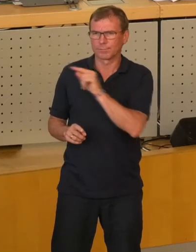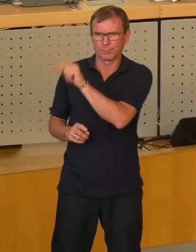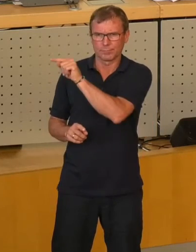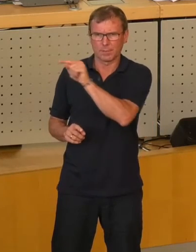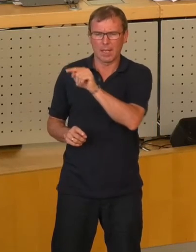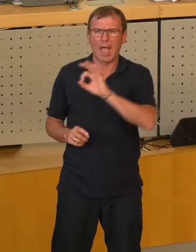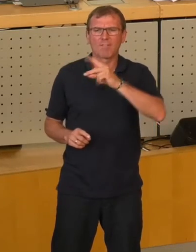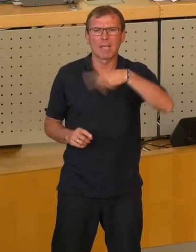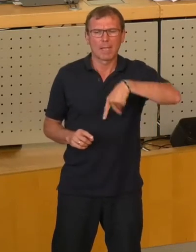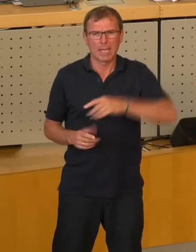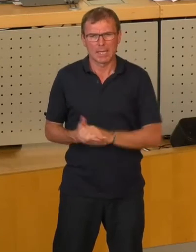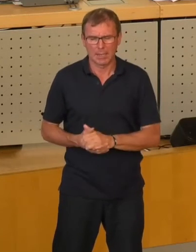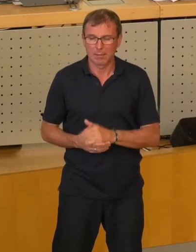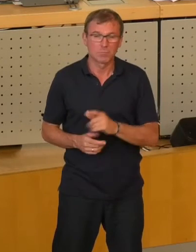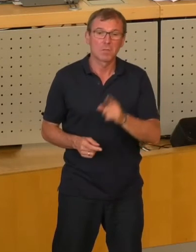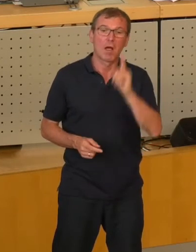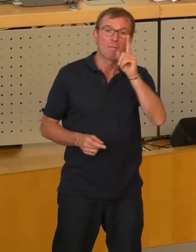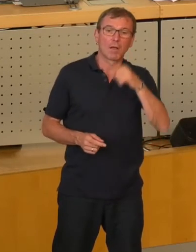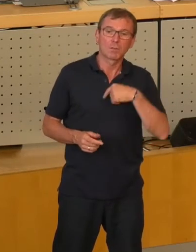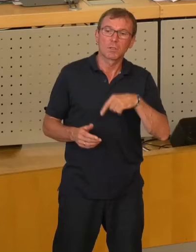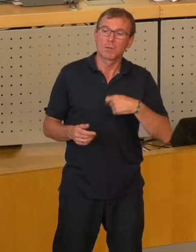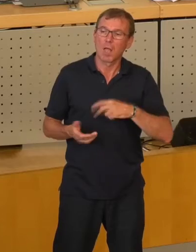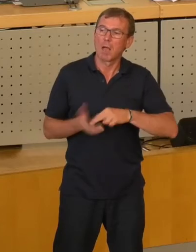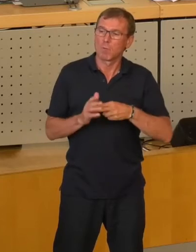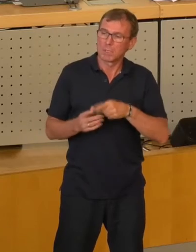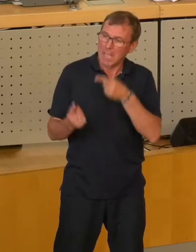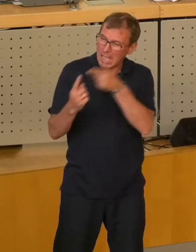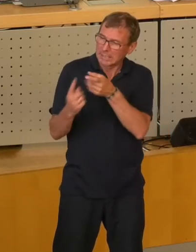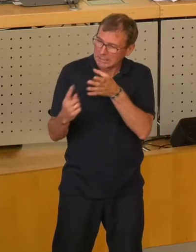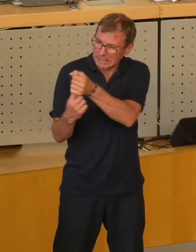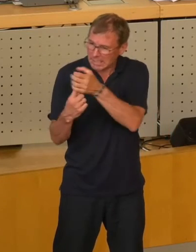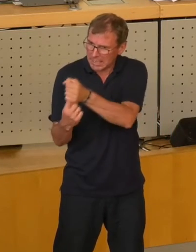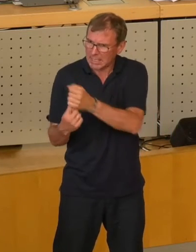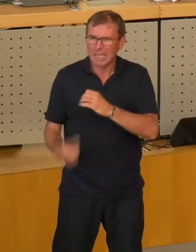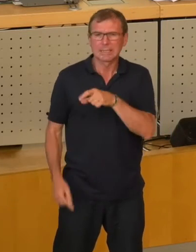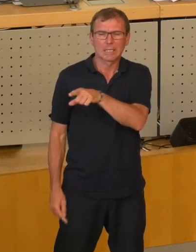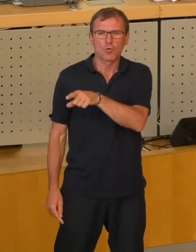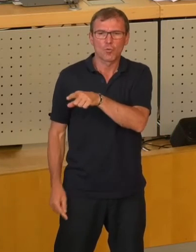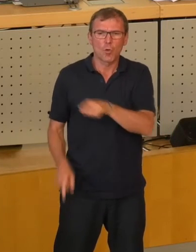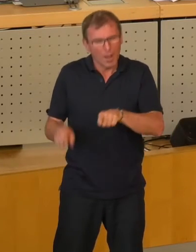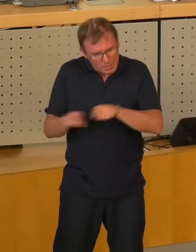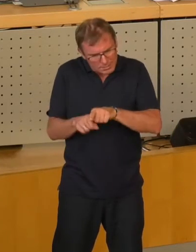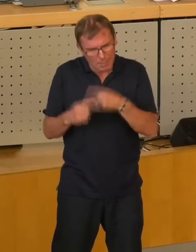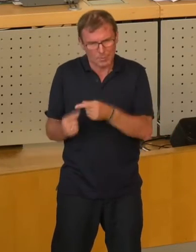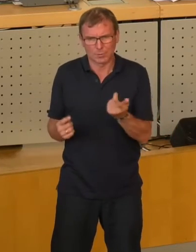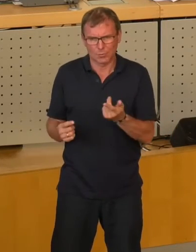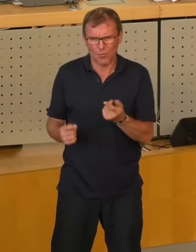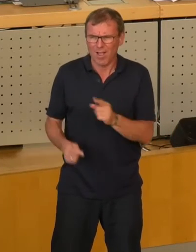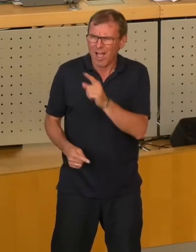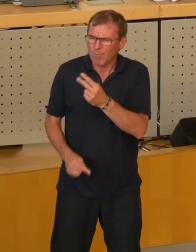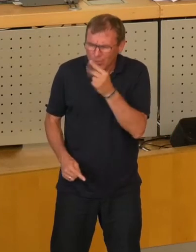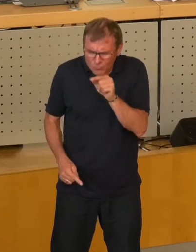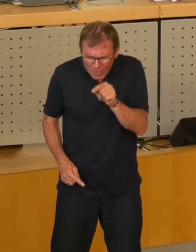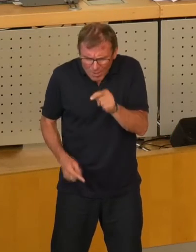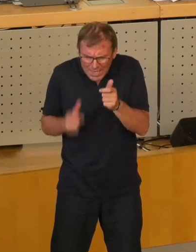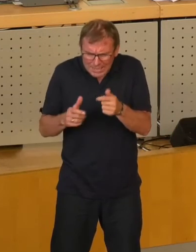nämlich die FDP warnt vor Gängelung durch politische Ziele. CDU gerade stößt in dasselbe Horn. Aber dann gucken wir doch mal